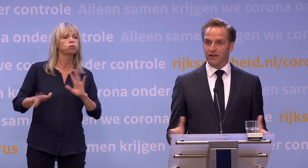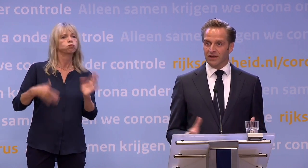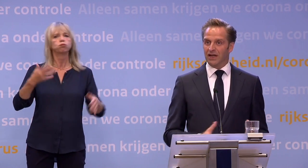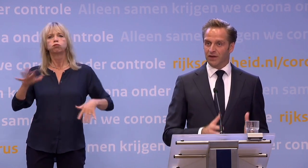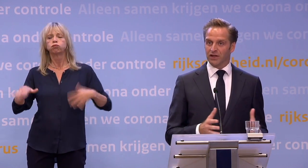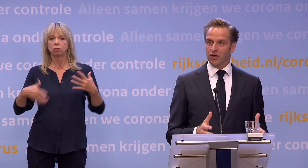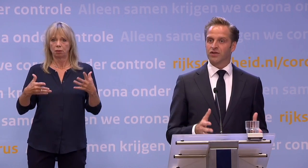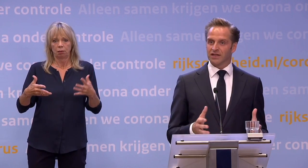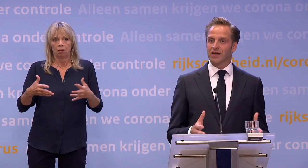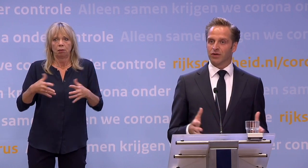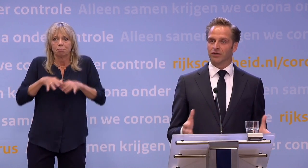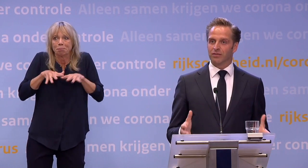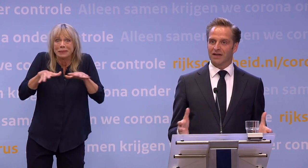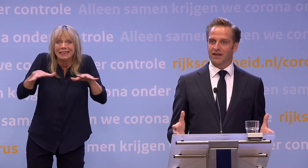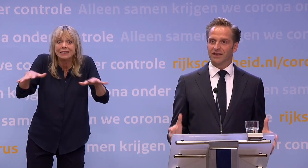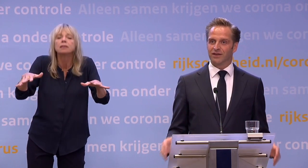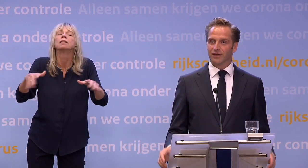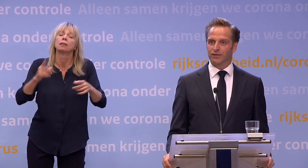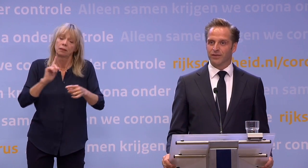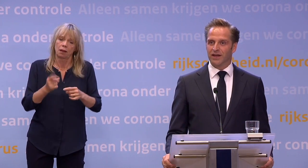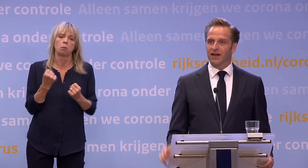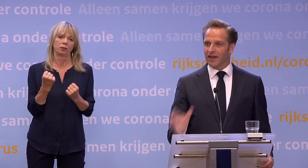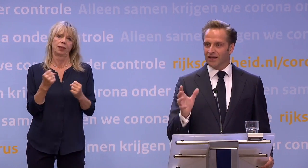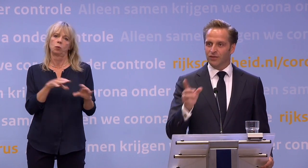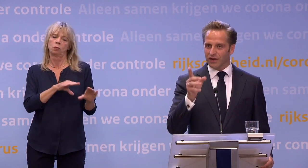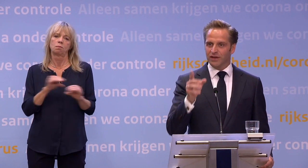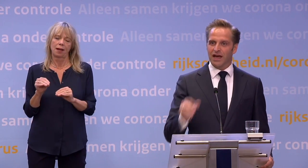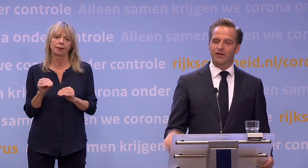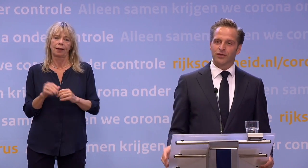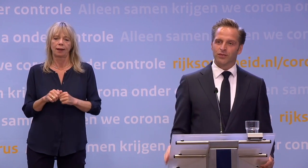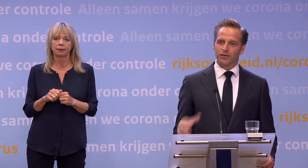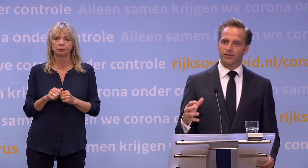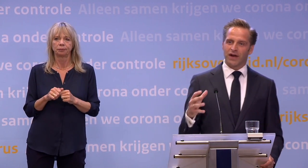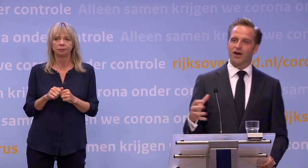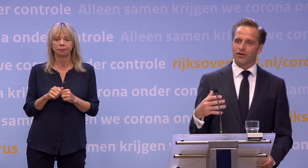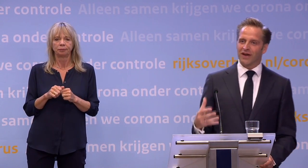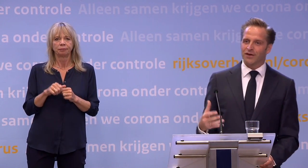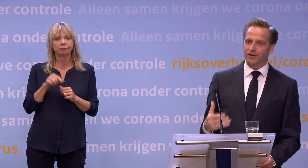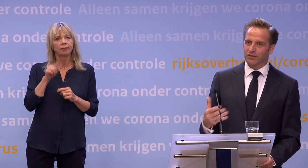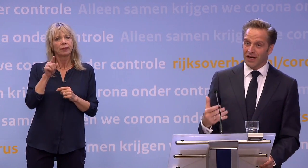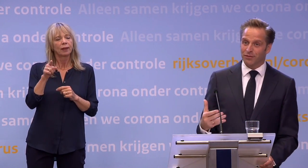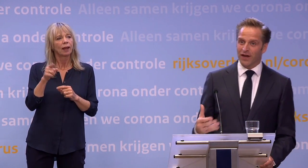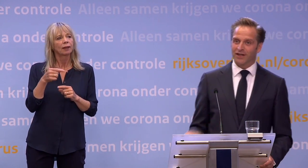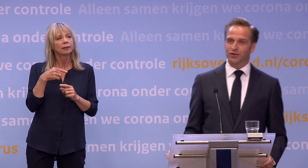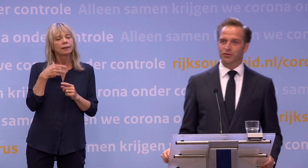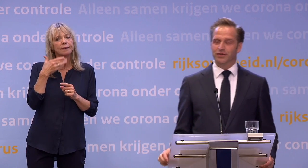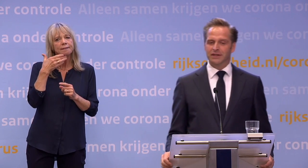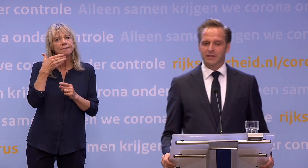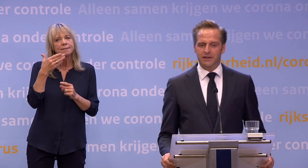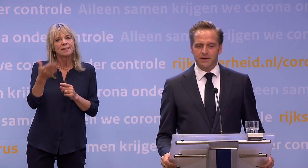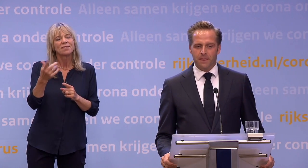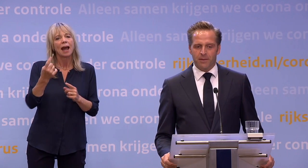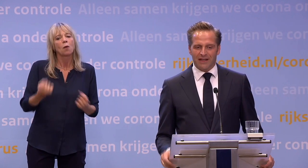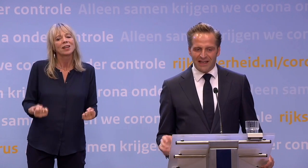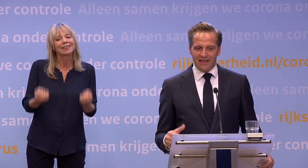dan zullen we inderdaad weer genoodzaakt zijn... ...om grotere maatregelen te treffen. En het gekke, nog even inhakend ook op die vraag over dat draagvlak... ...want ik begrijp de vraag heel goed.